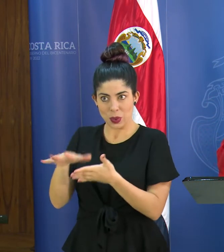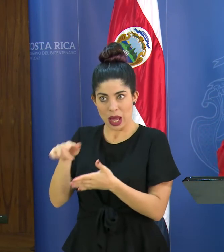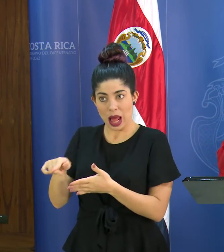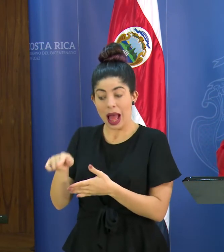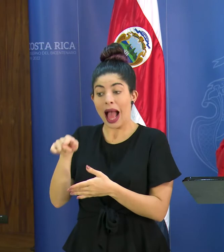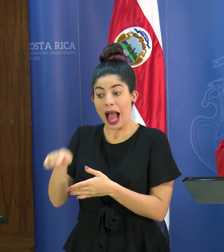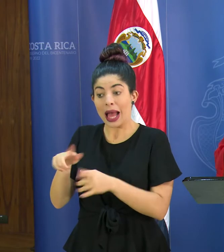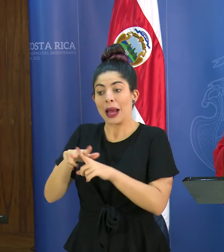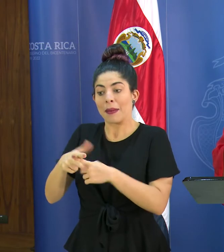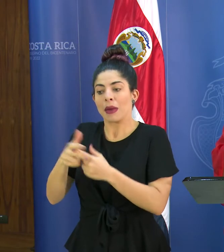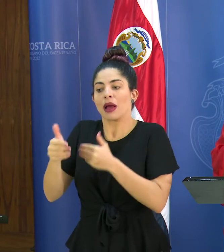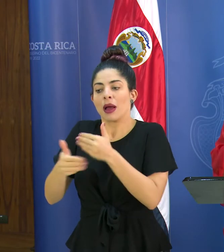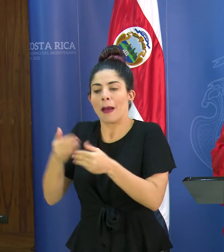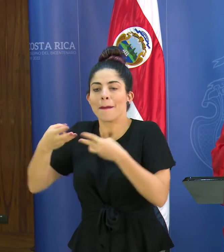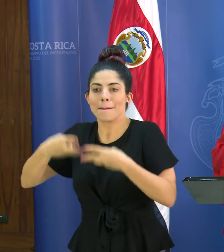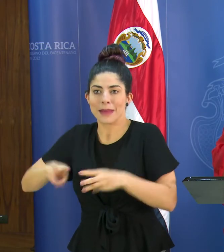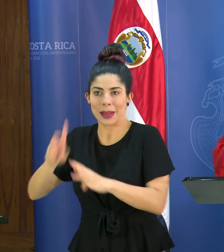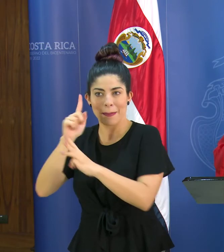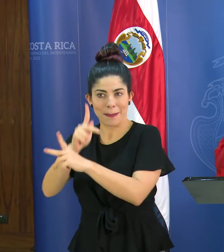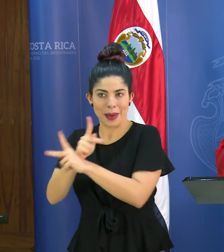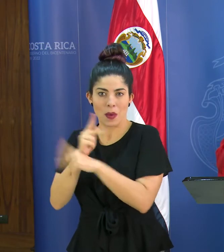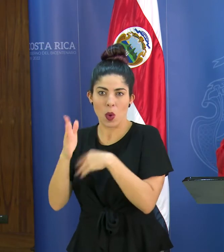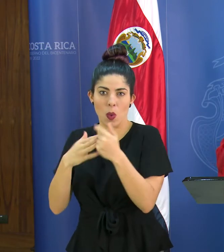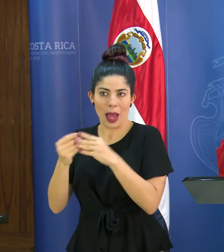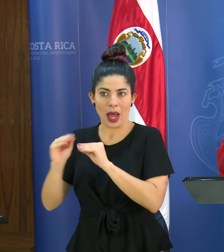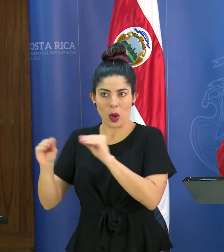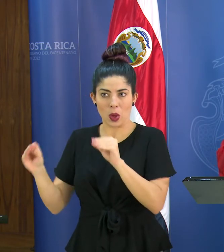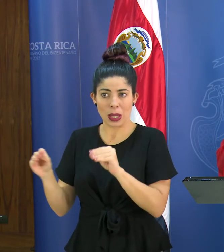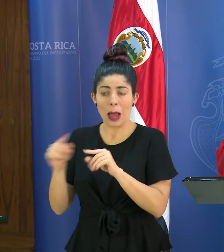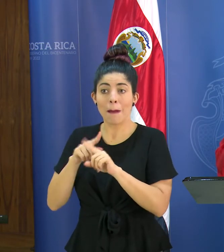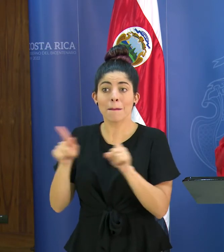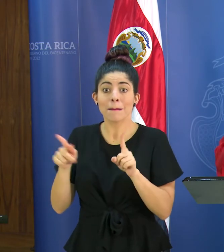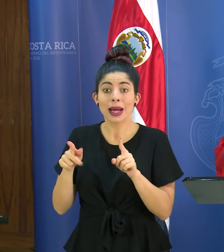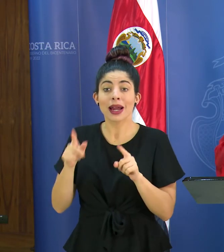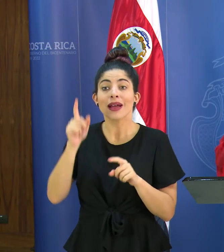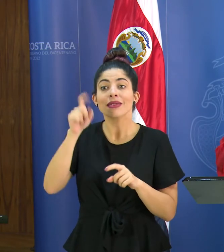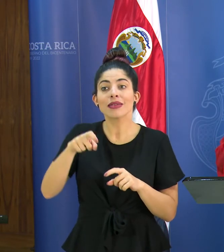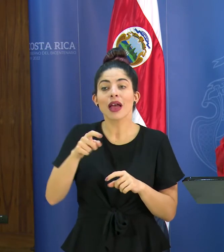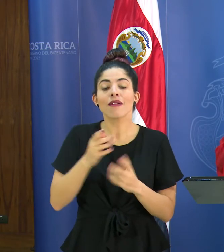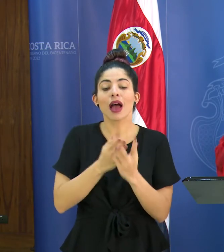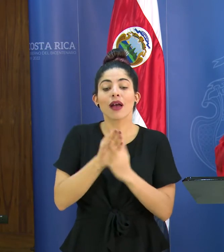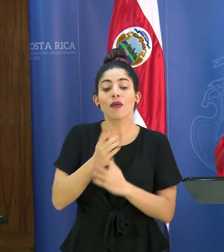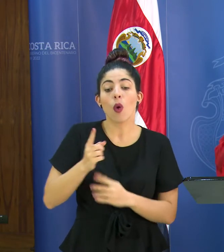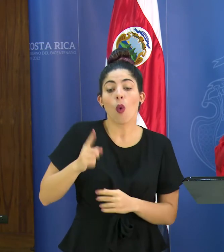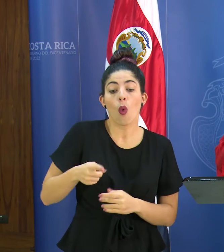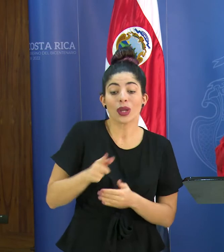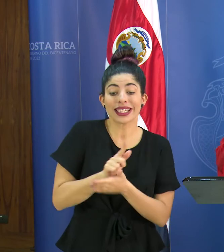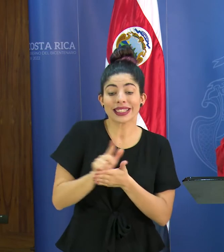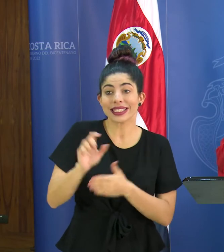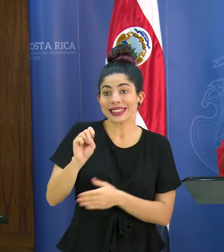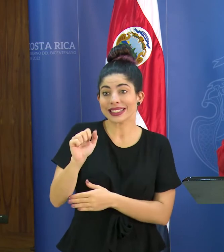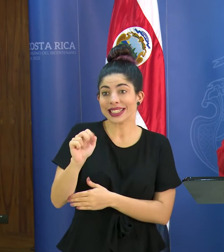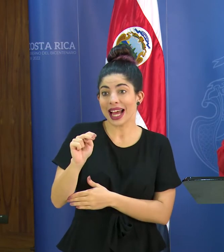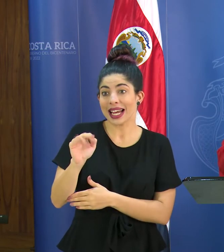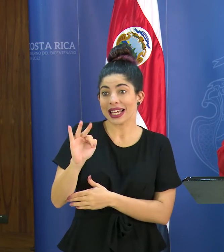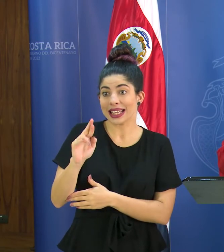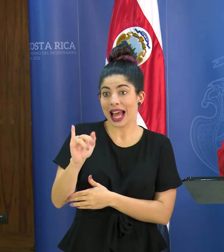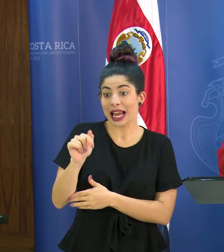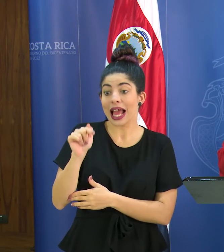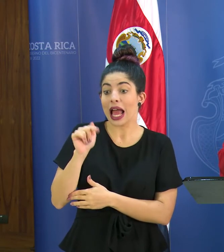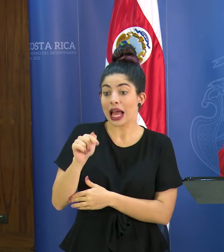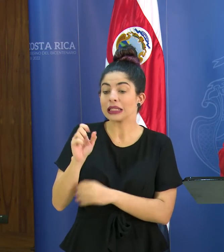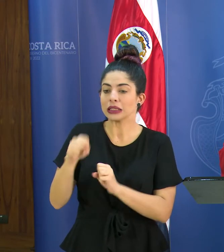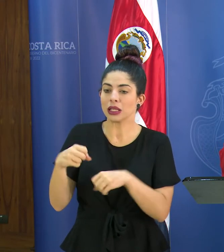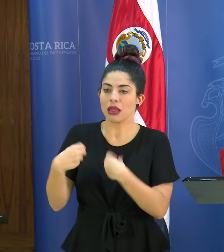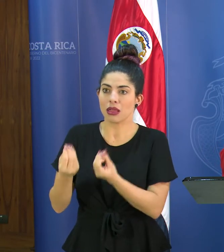partir de ahí se toman las medidas para prevenir cualquier contagio entonces es a través de órdenes sanitarios que estaríamos nosotros suspendiendo elecciones